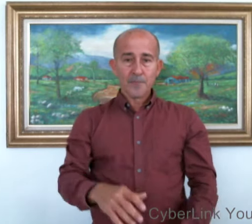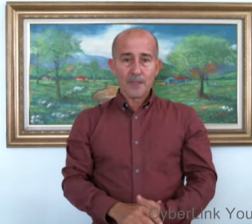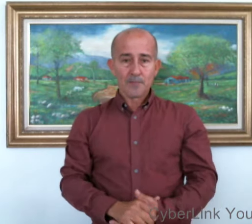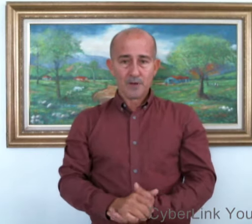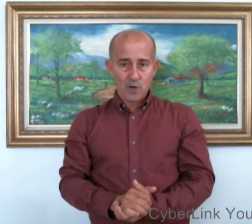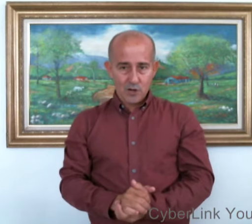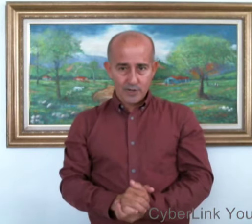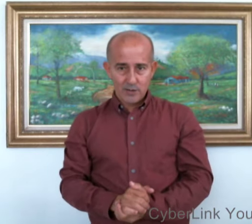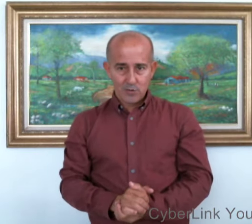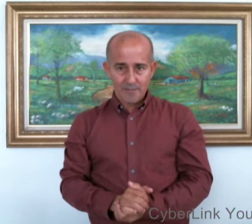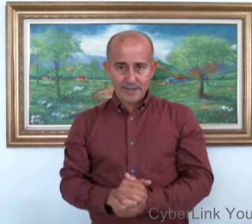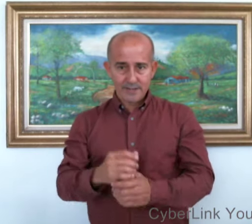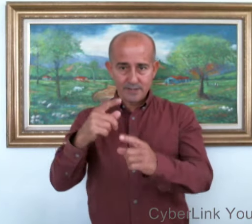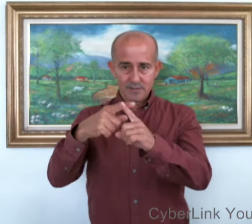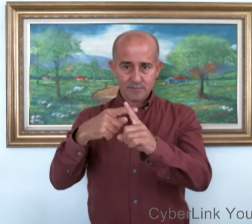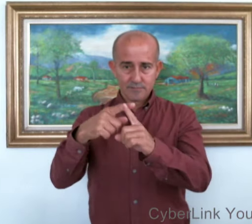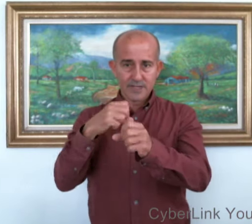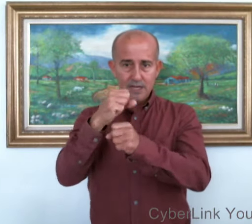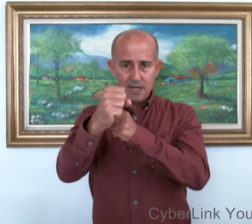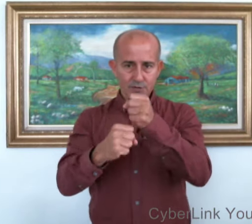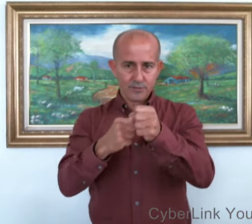Vamos ahora a los meses del año.